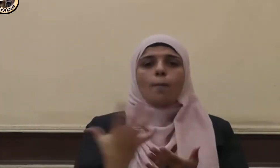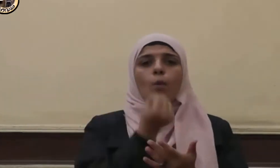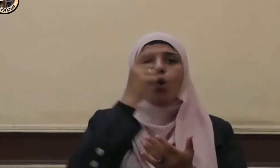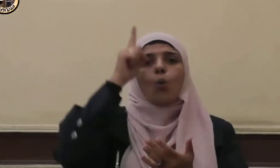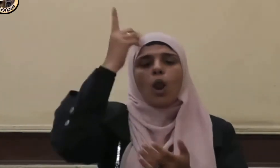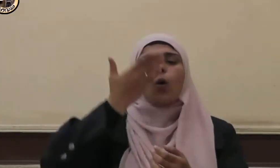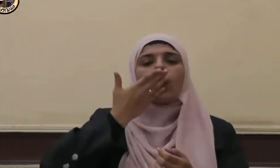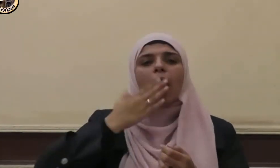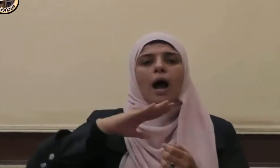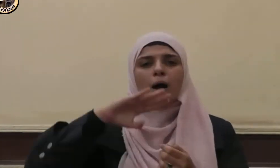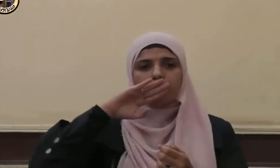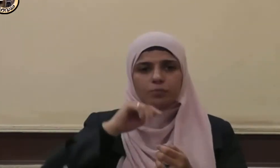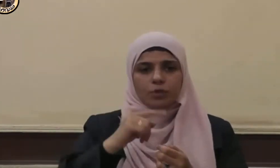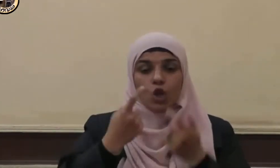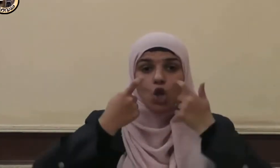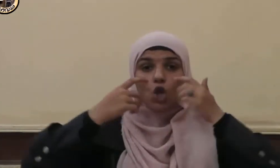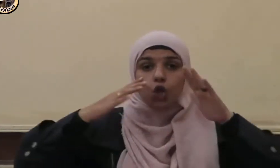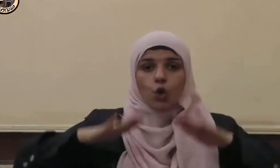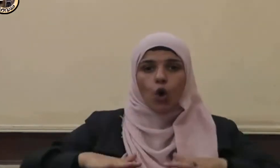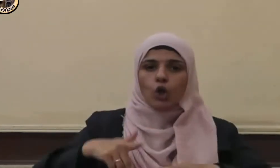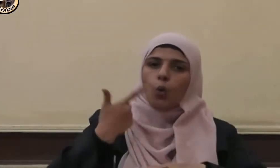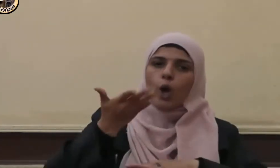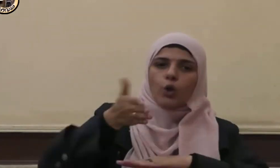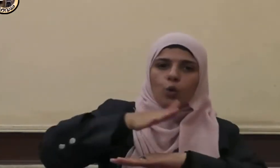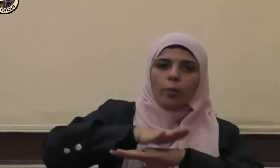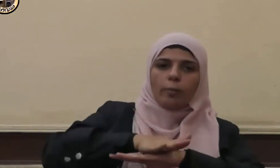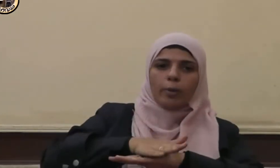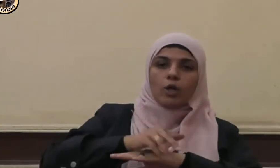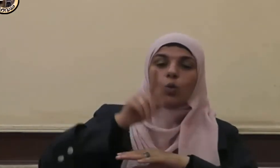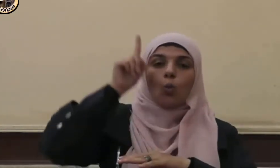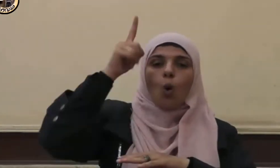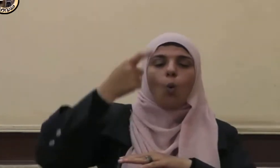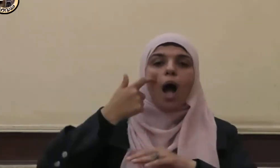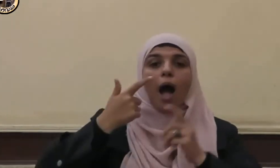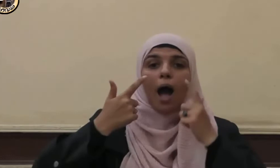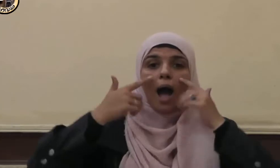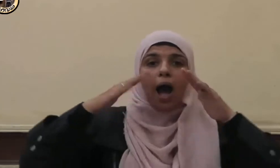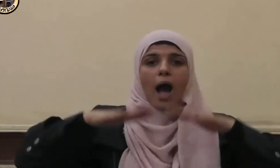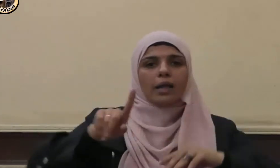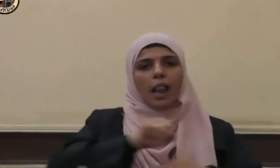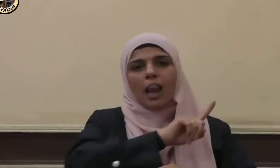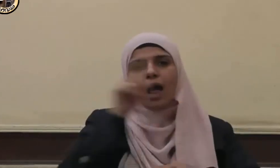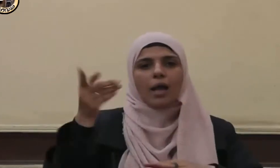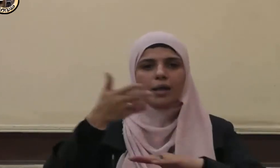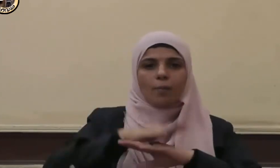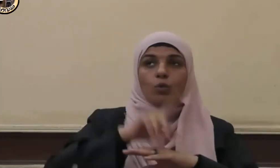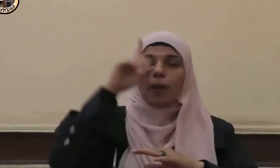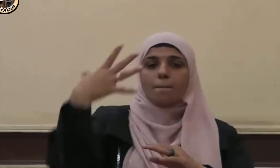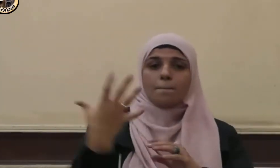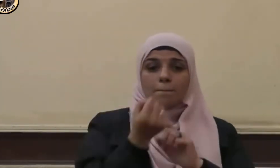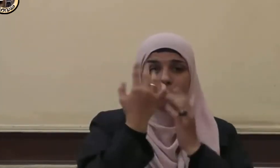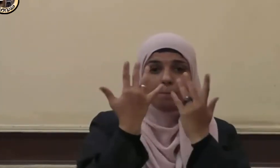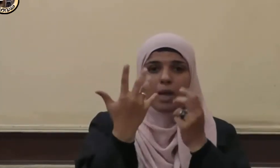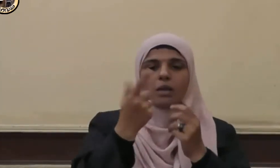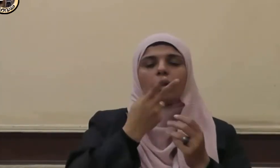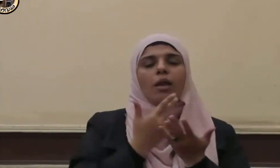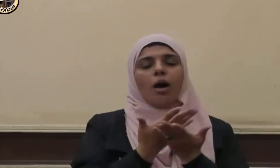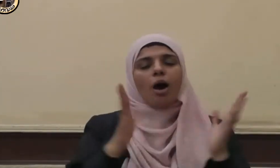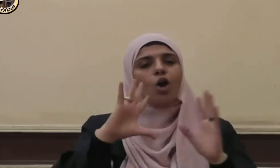الحمد يحيي ويميت وهو حي لا يموت بيده الخير كله وهو على